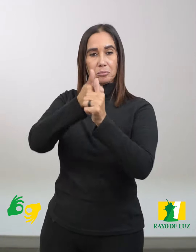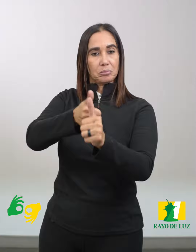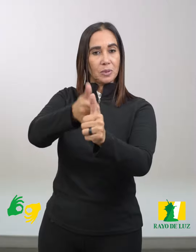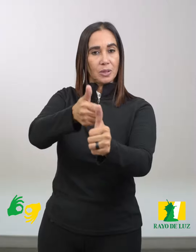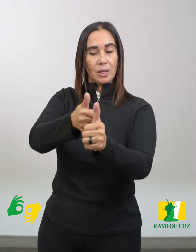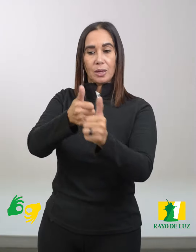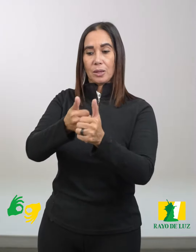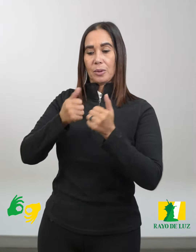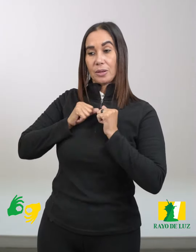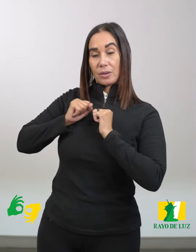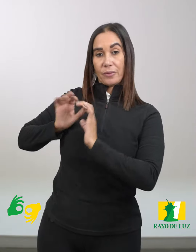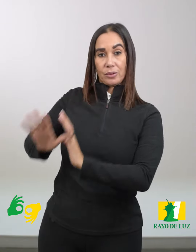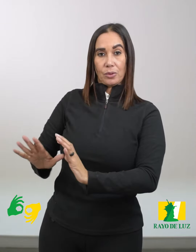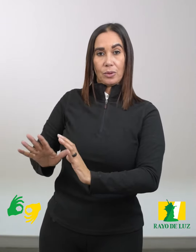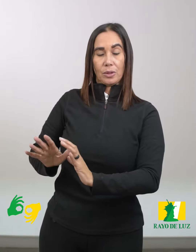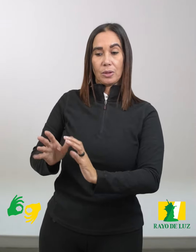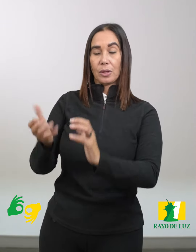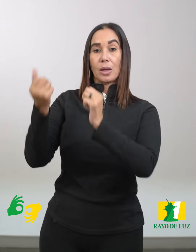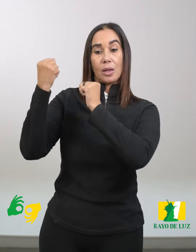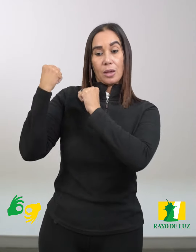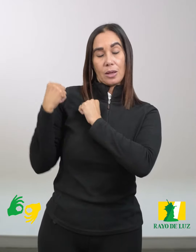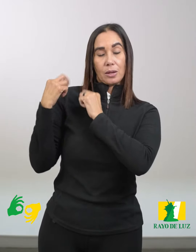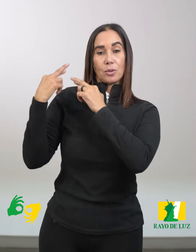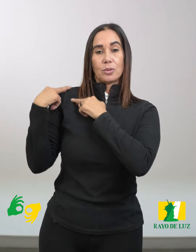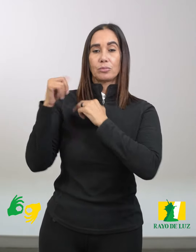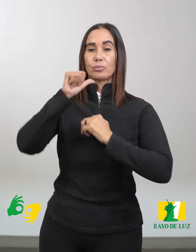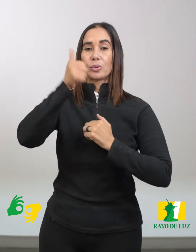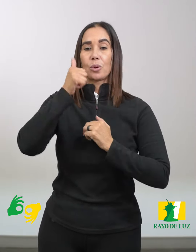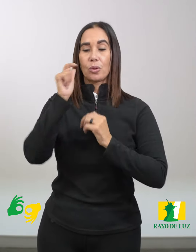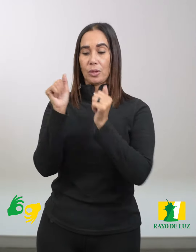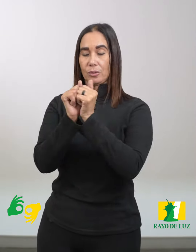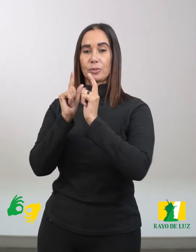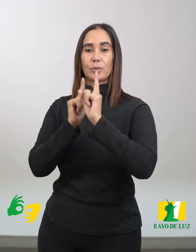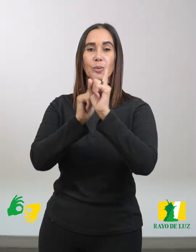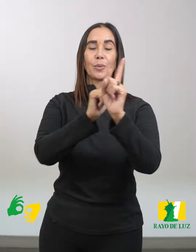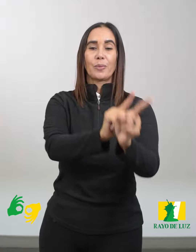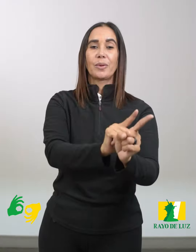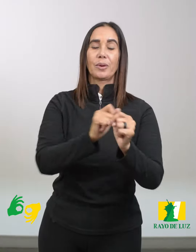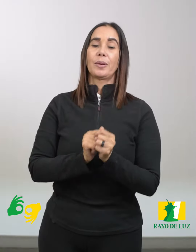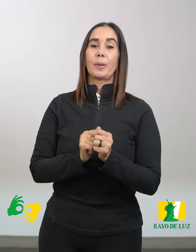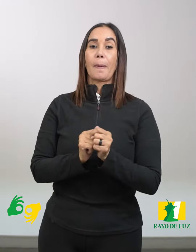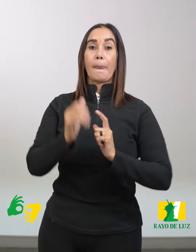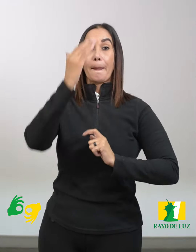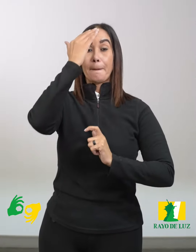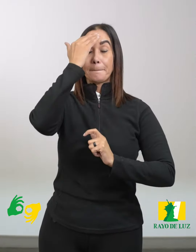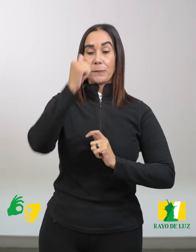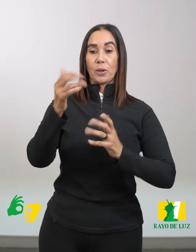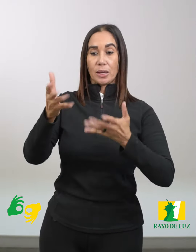se niegue a sí mismo Cargue con su cruz cada día y se venga conmigo Pues el que quiera